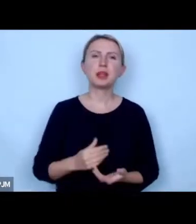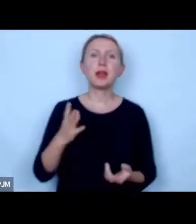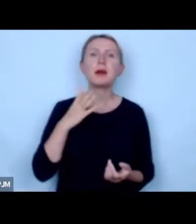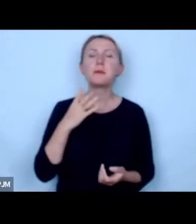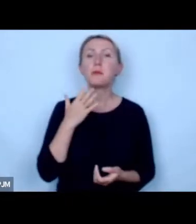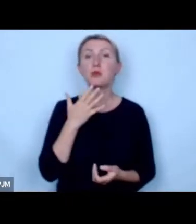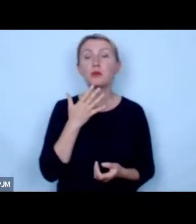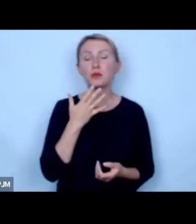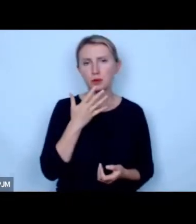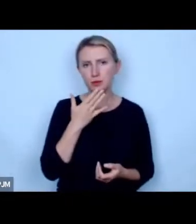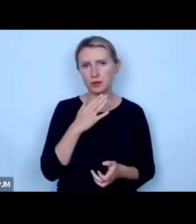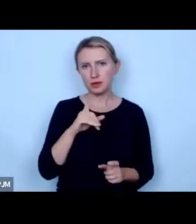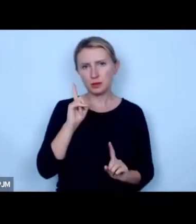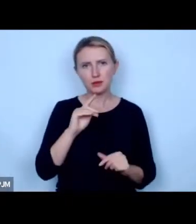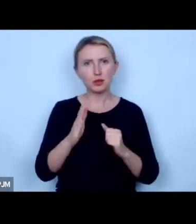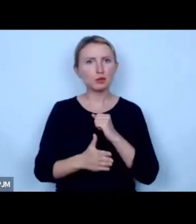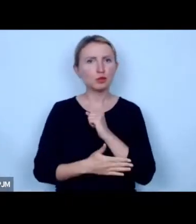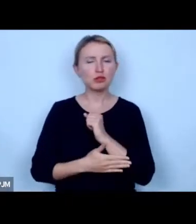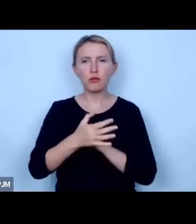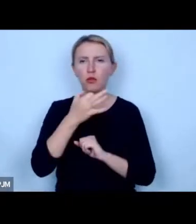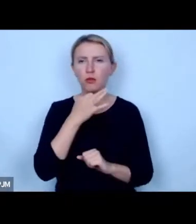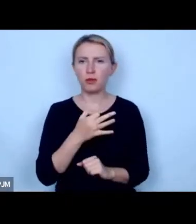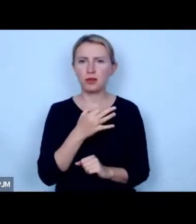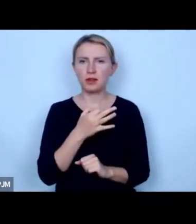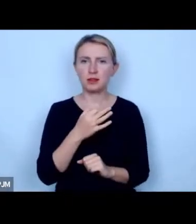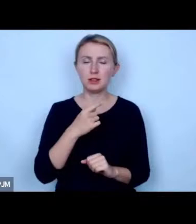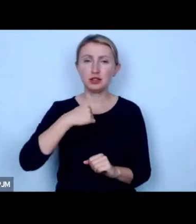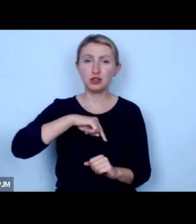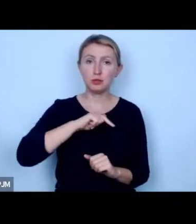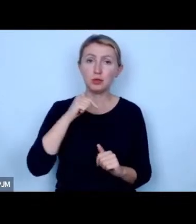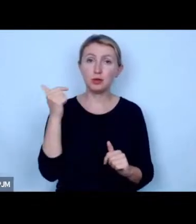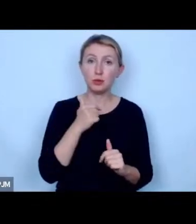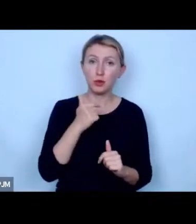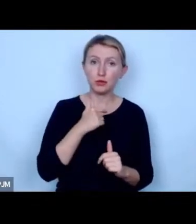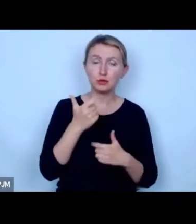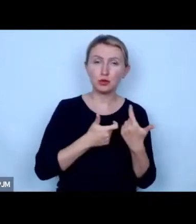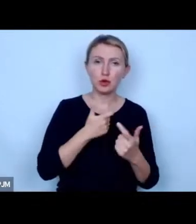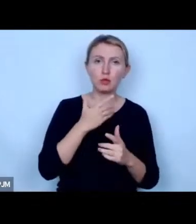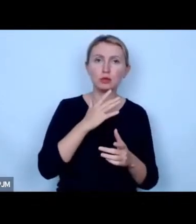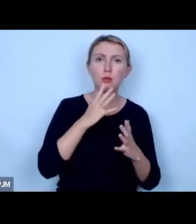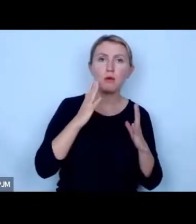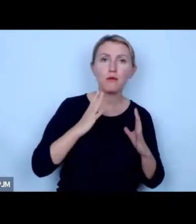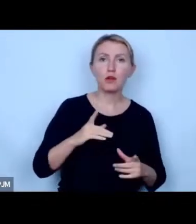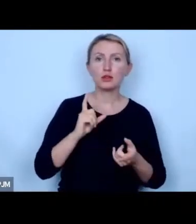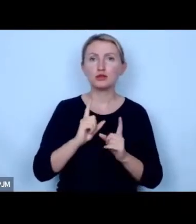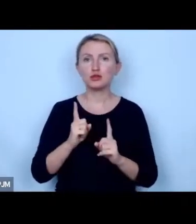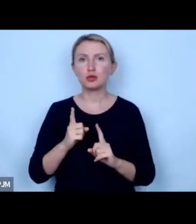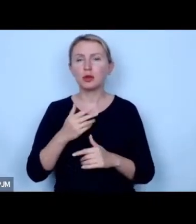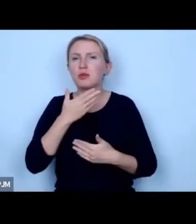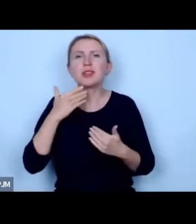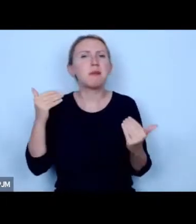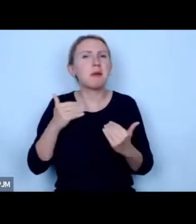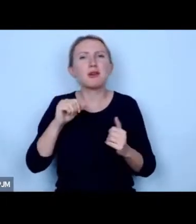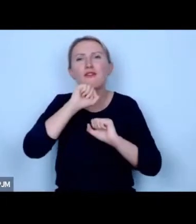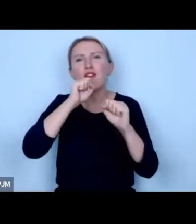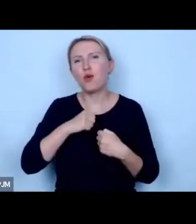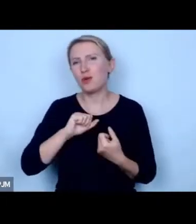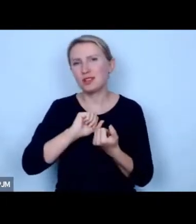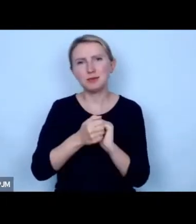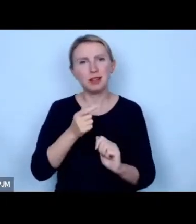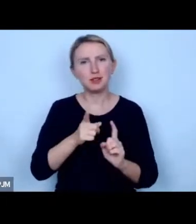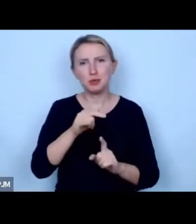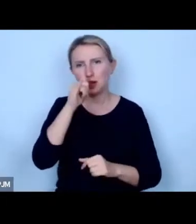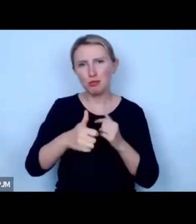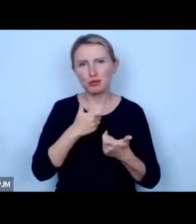w zasadzie to jest podstawowe pytanie nie tyle czy mamy wprowadzać zmianę powoli czy szybko bo nie mamy żadnych możliwości wprowadzać tych zmian szybko